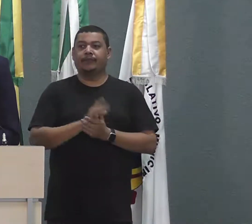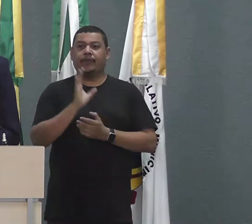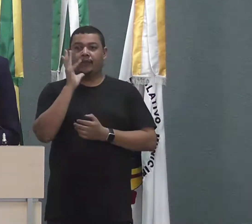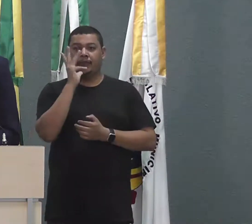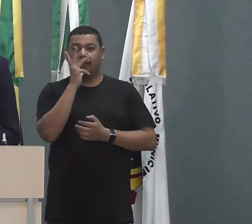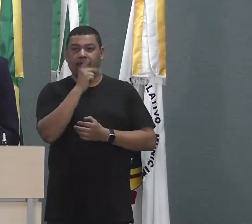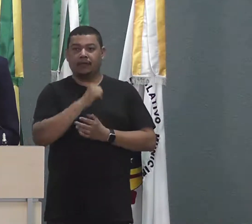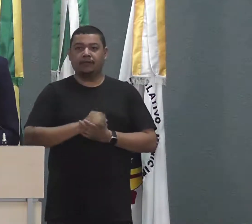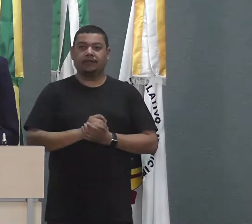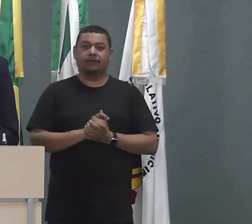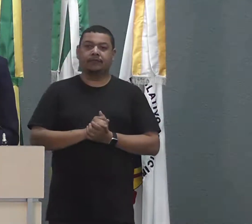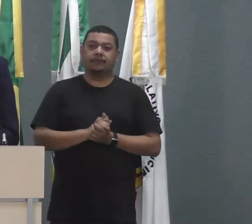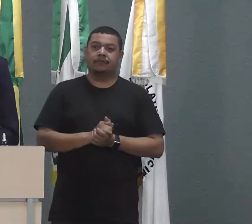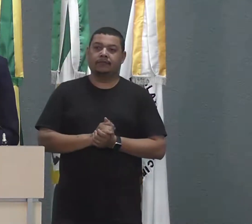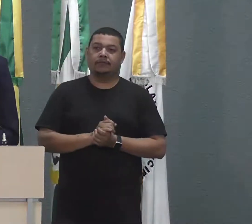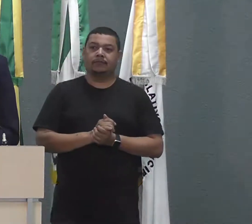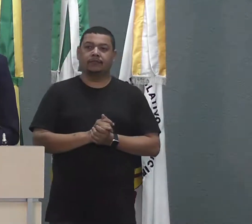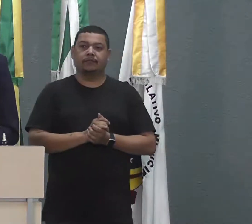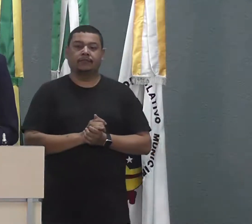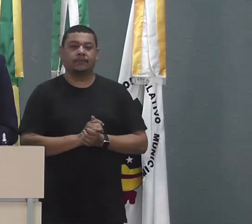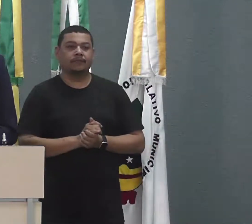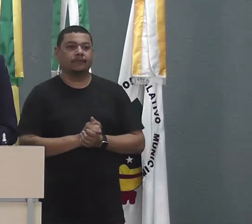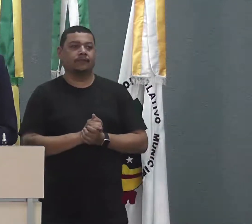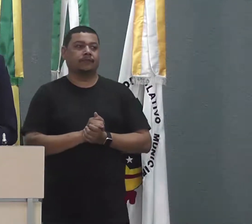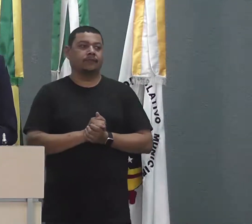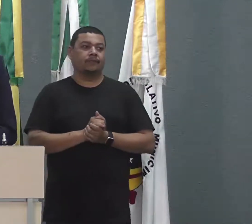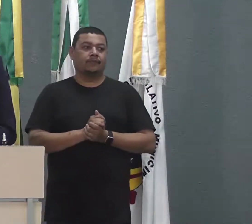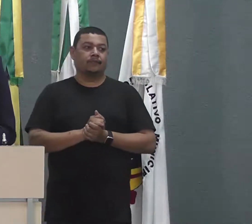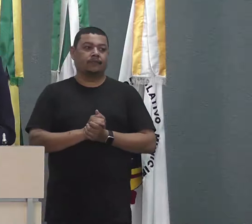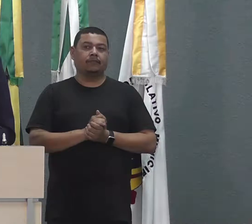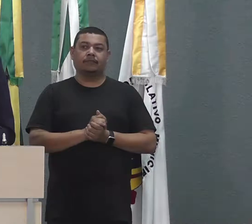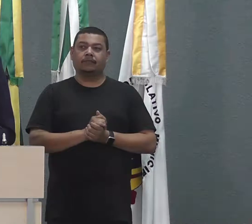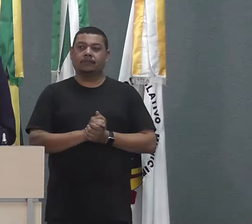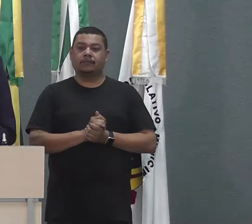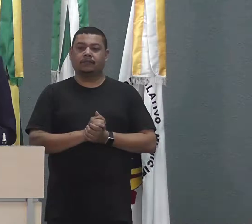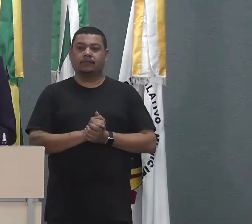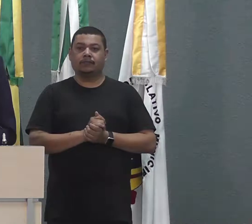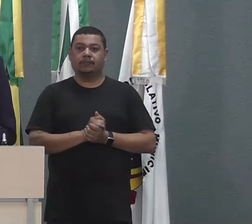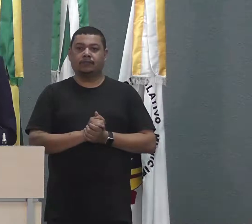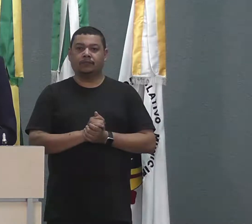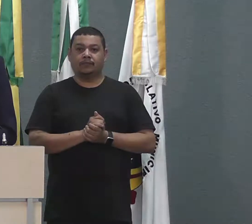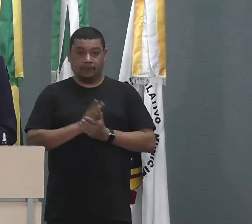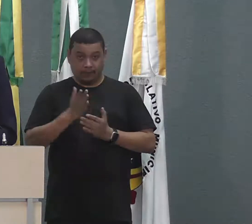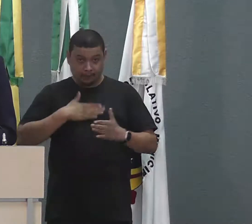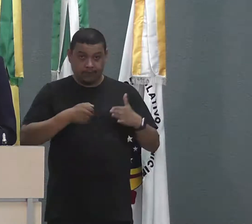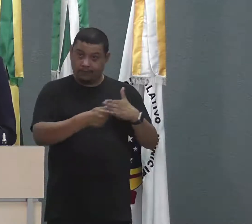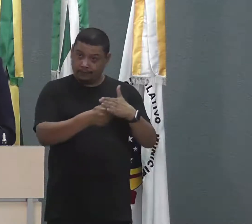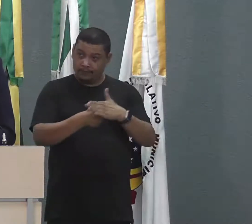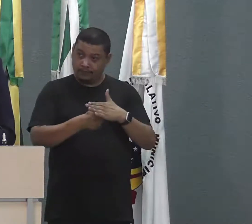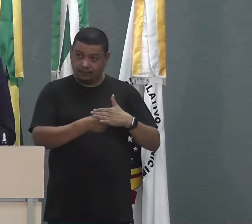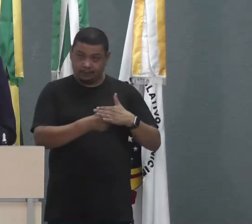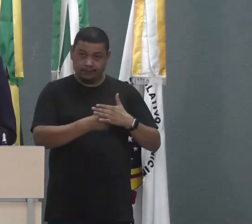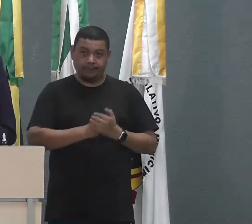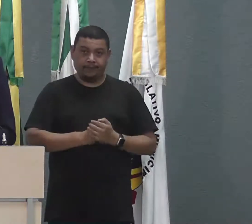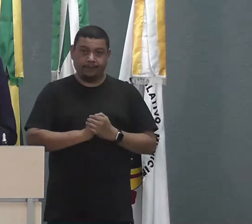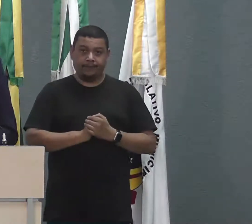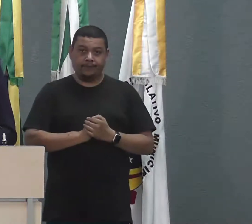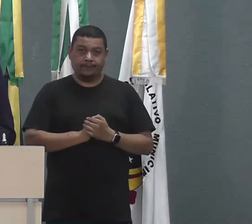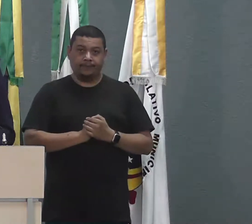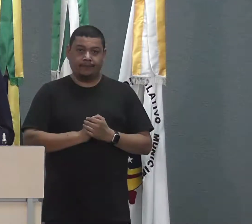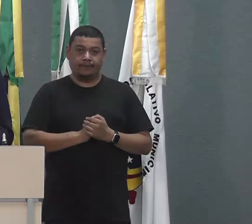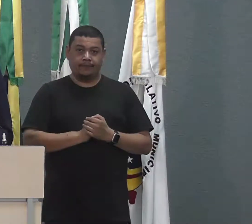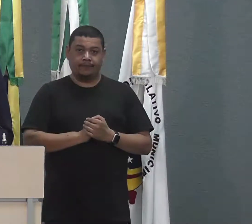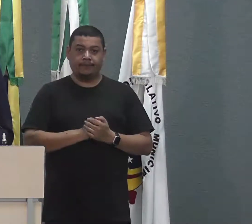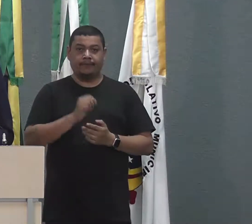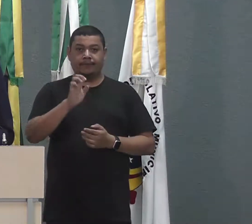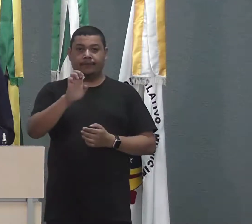que estarão parando no Riozinho, e baseado nisso, fazer uma cobrança para o pessoal da garagem,